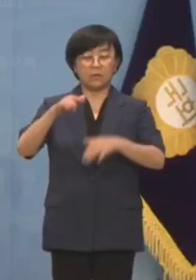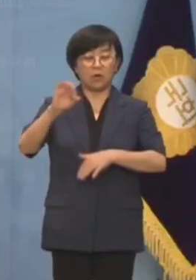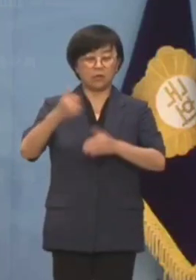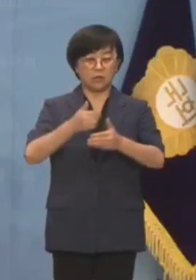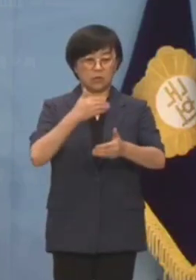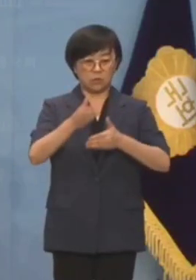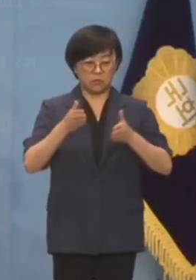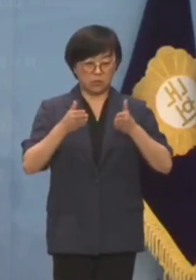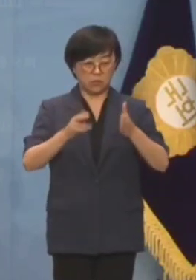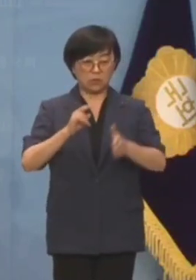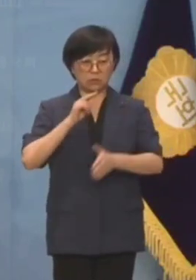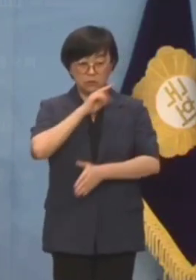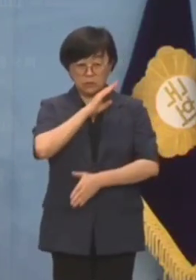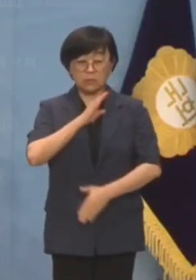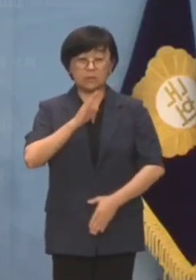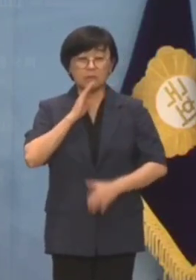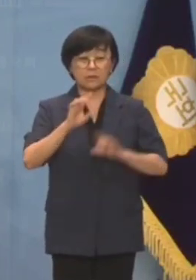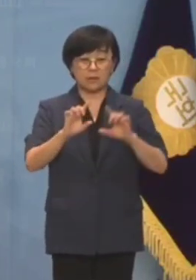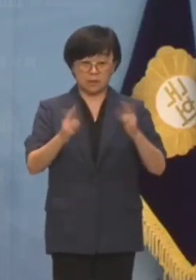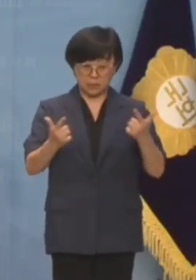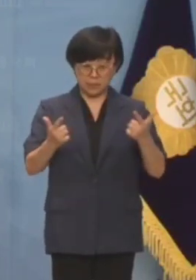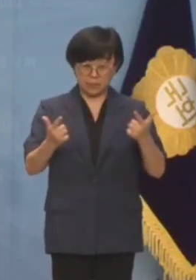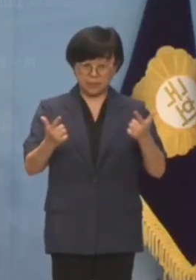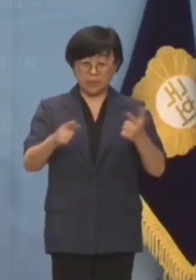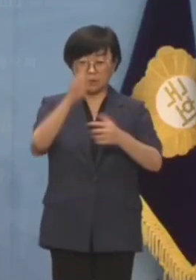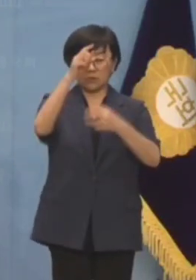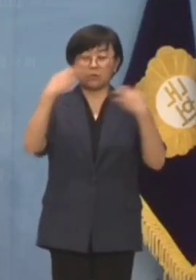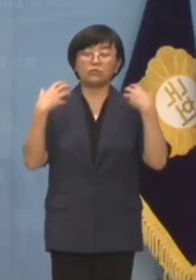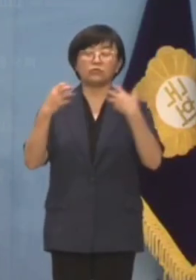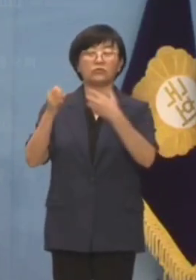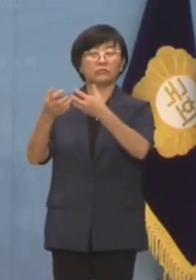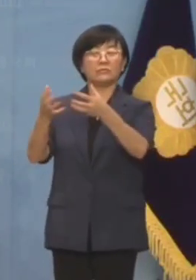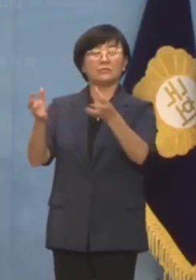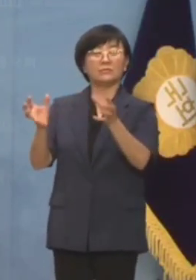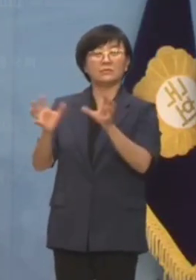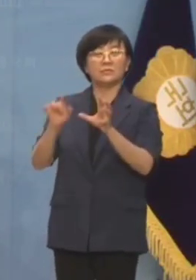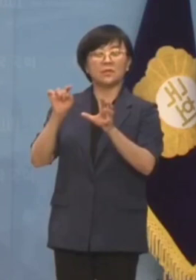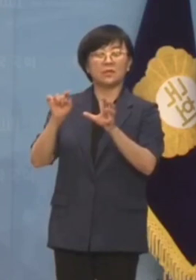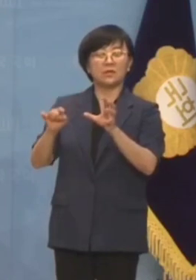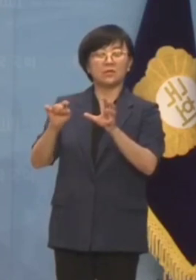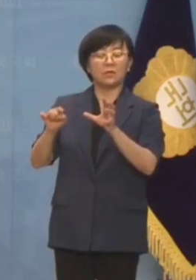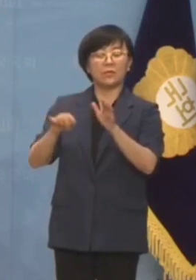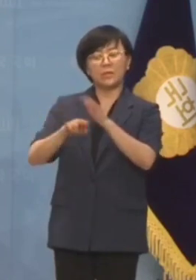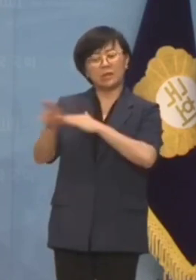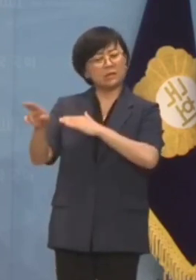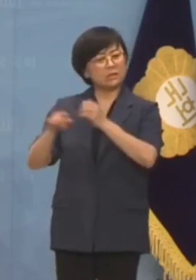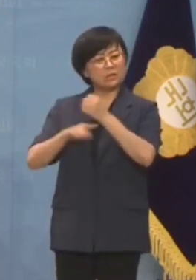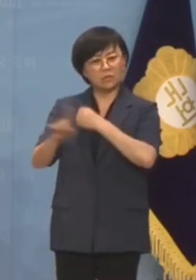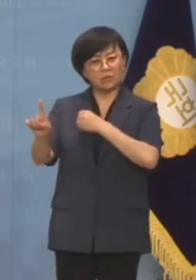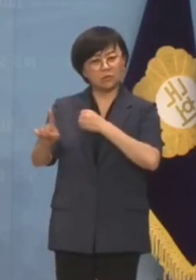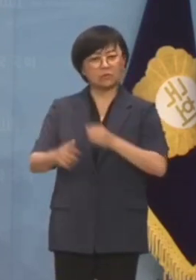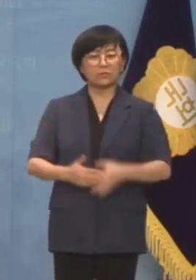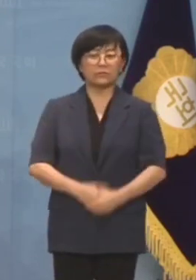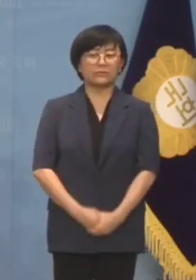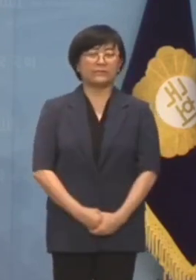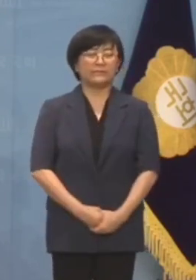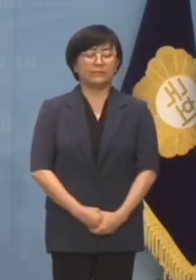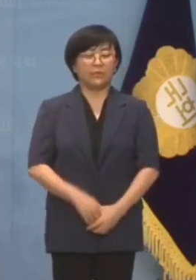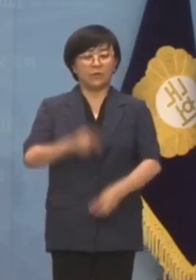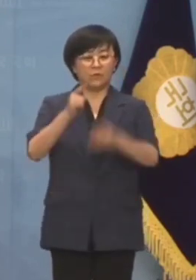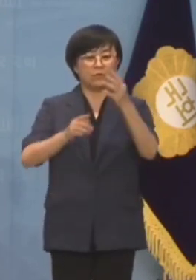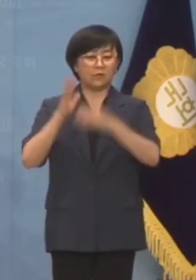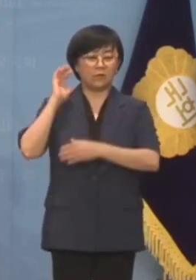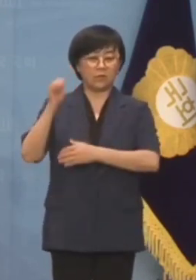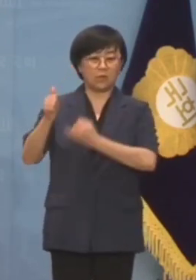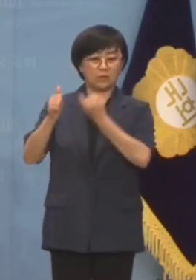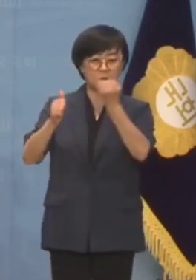의혹이 사실이 아니라면 정부 여당이 이토록 피하는 이유는 무엇입니까? 윤석열